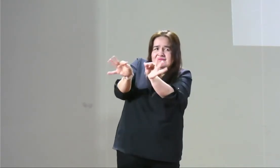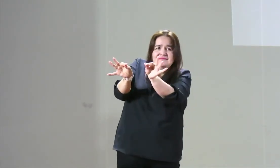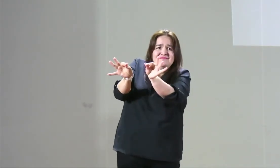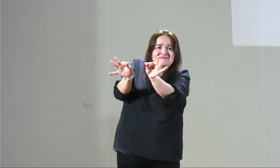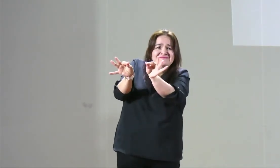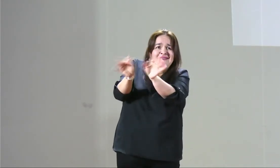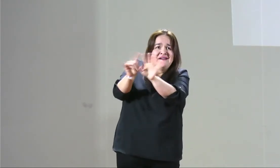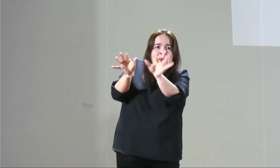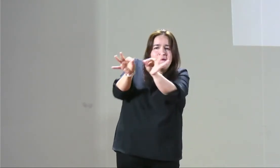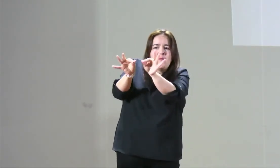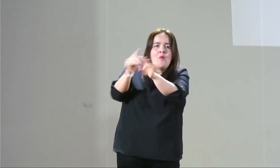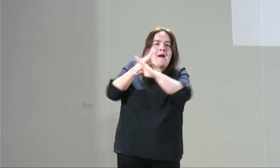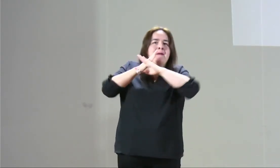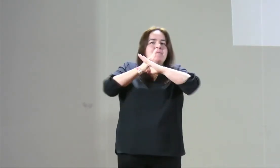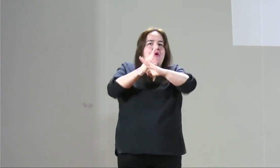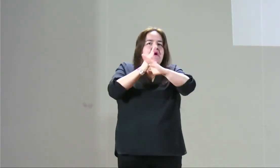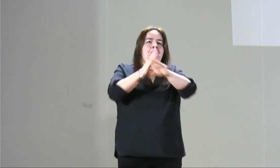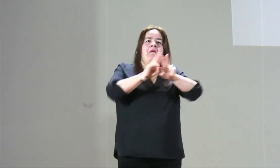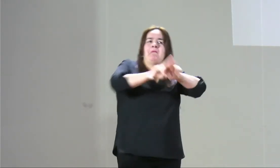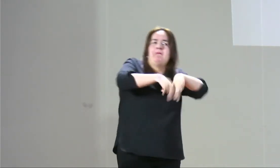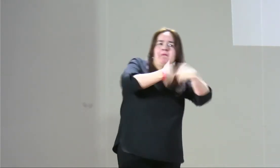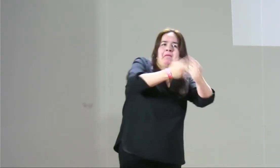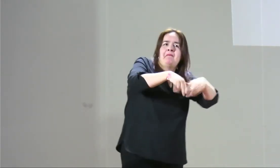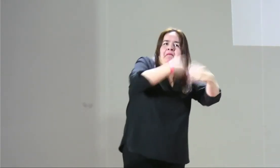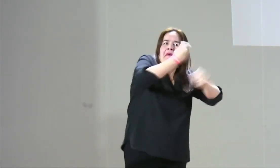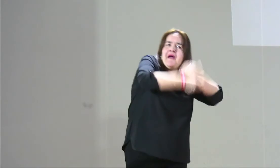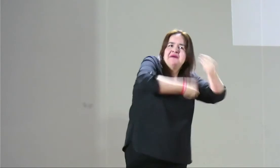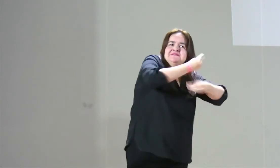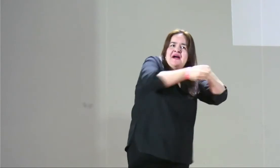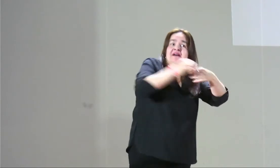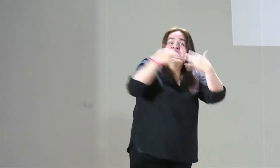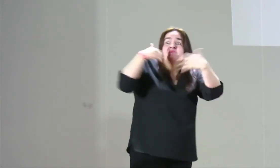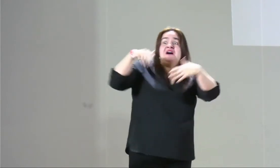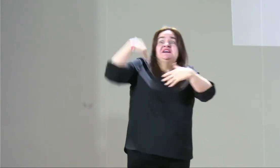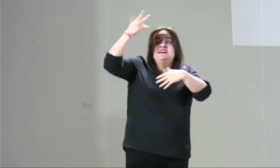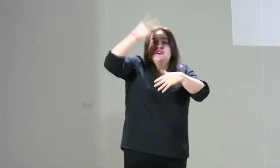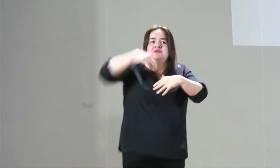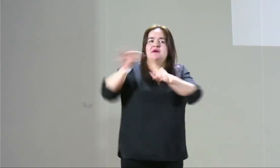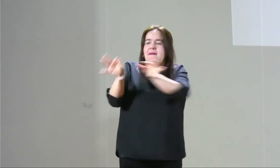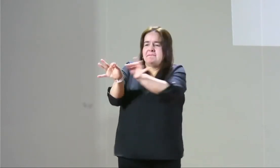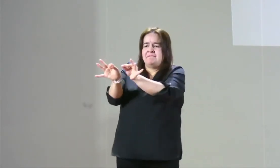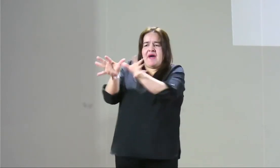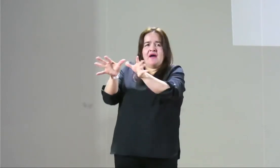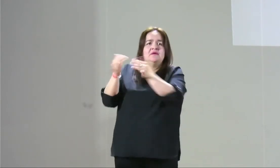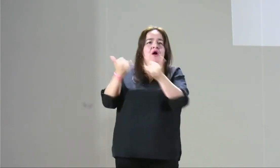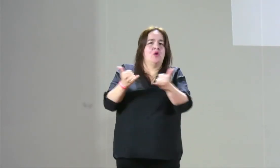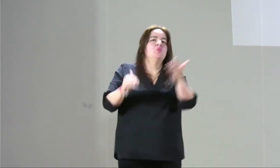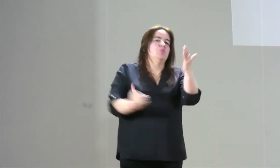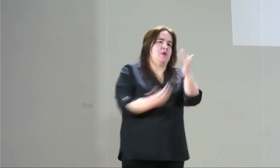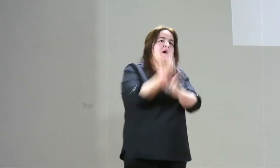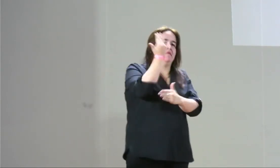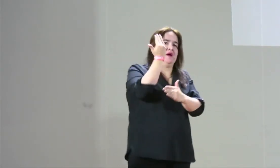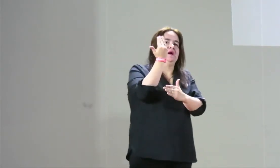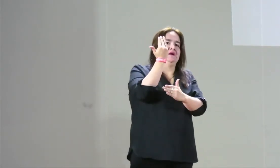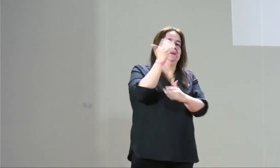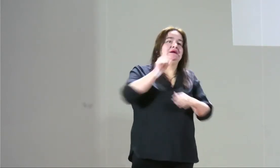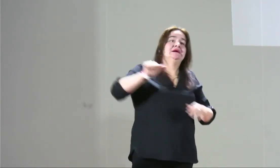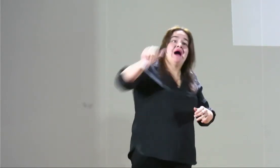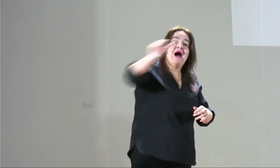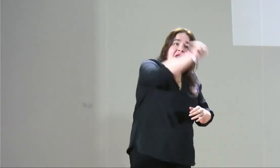les pueden hacer algo en los testículos, por ejemplo? ¿Por qué no le pueden hacer no solamente la vasectomía donde yo pueda tener relaciones sexuales y que después yo